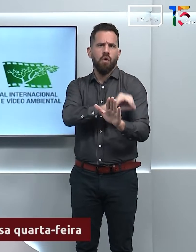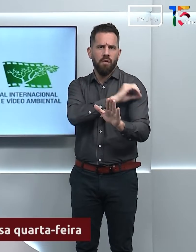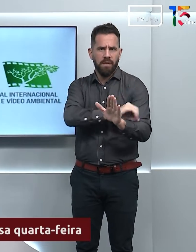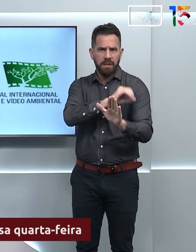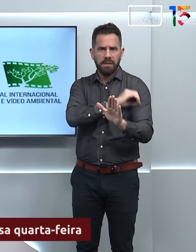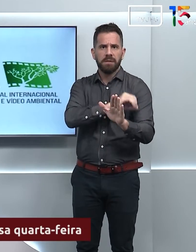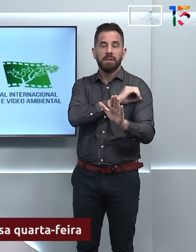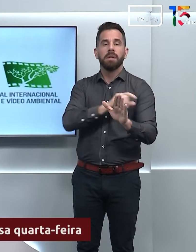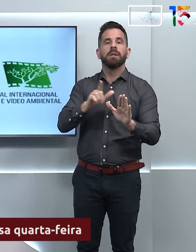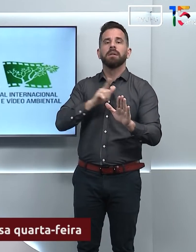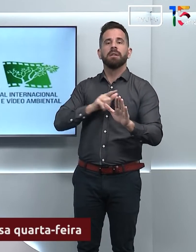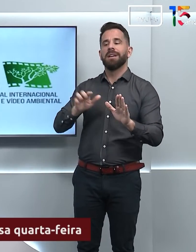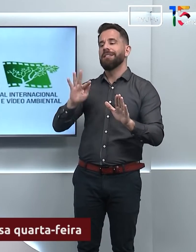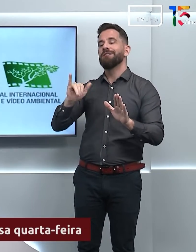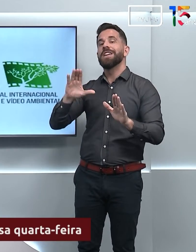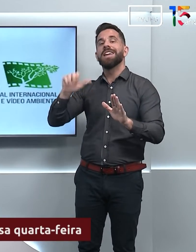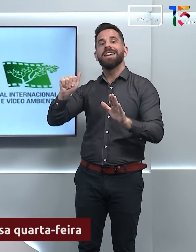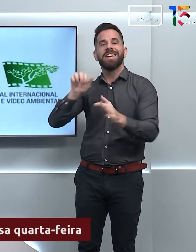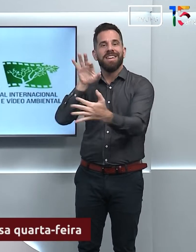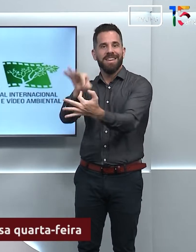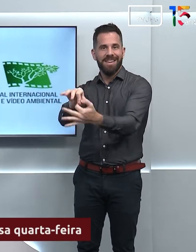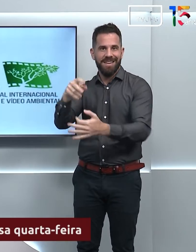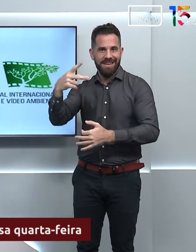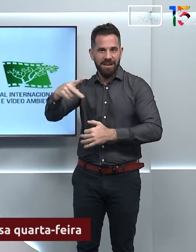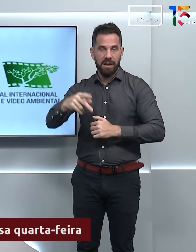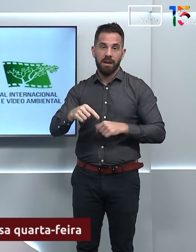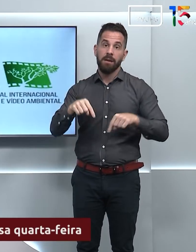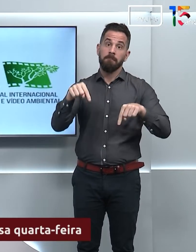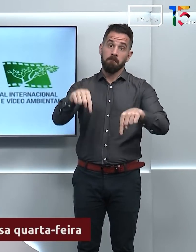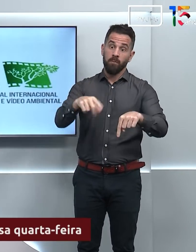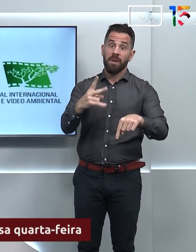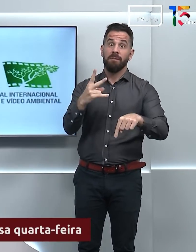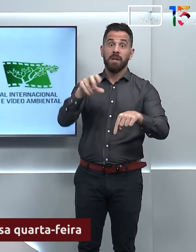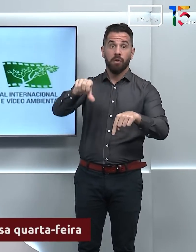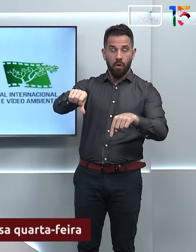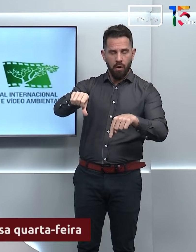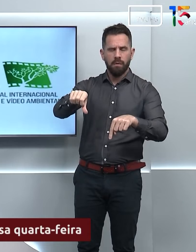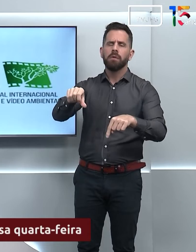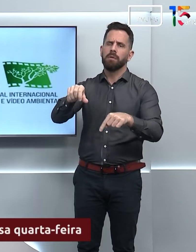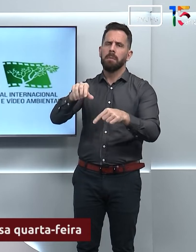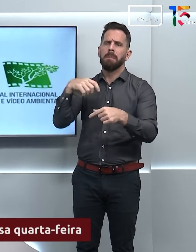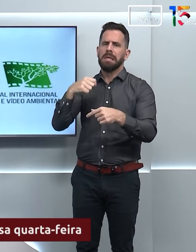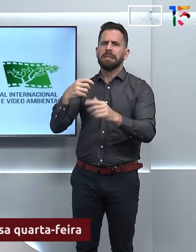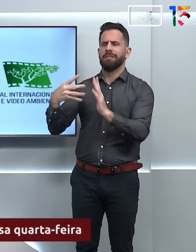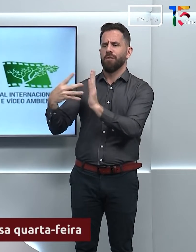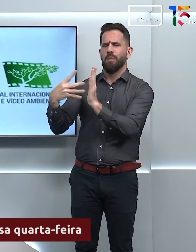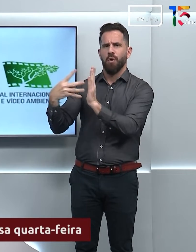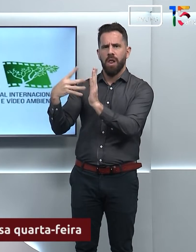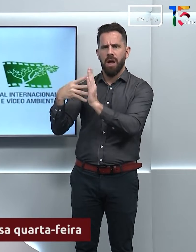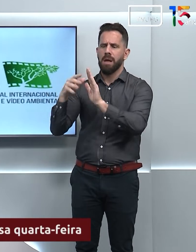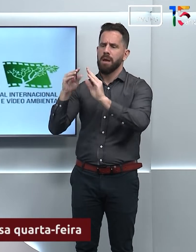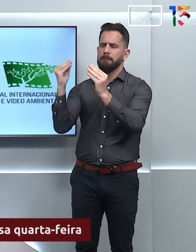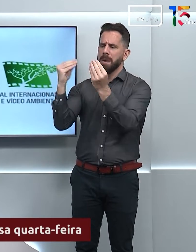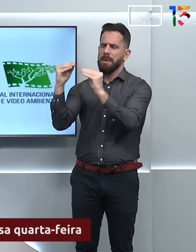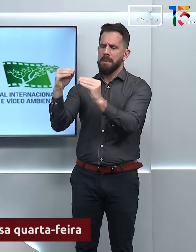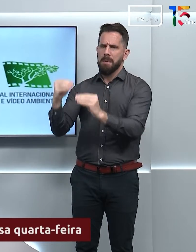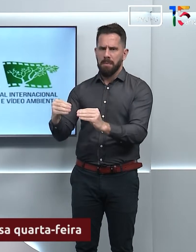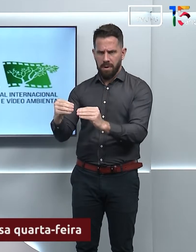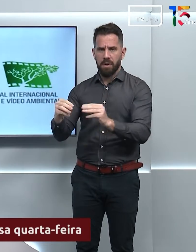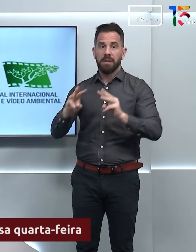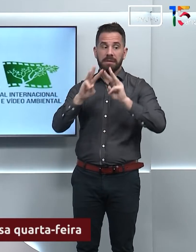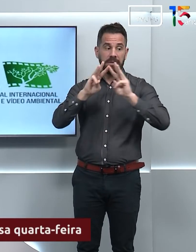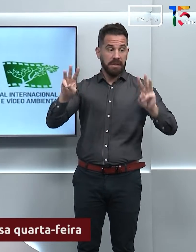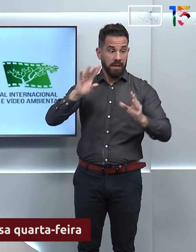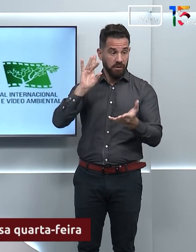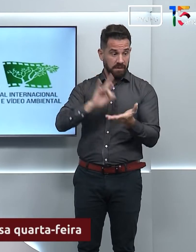Cinema em Vida Ambiental. Os interessados devem preencher o formulário que está no site oficial do festival, fica.go.gov